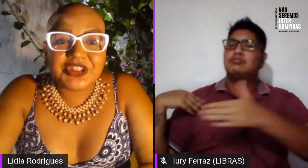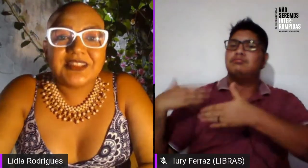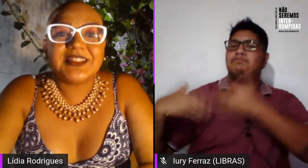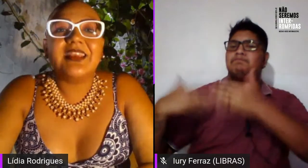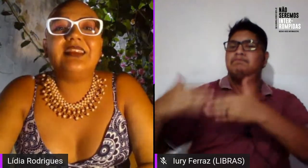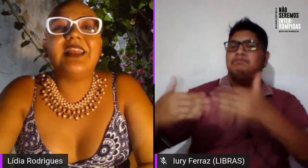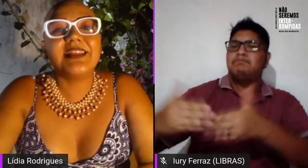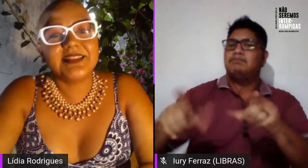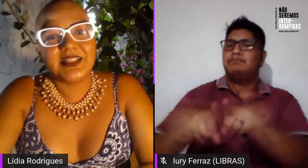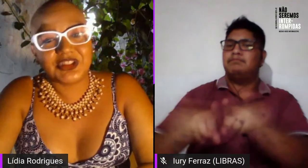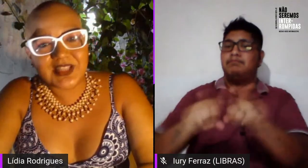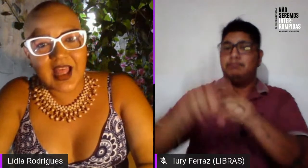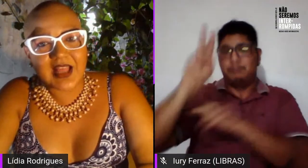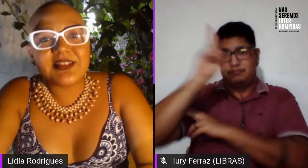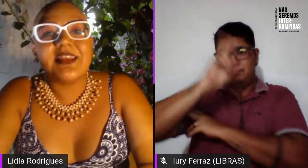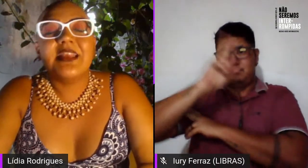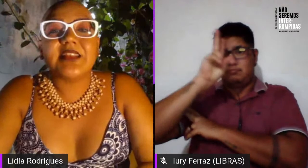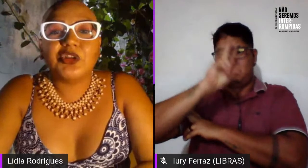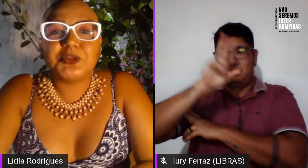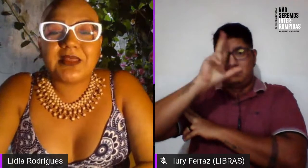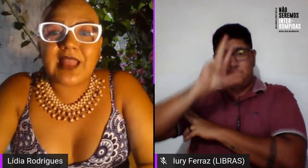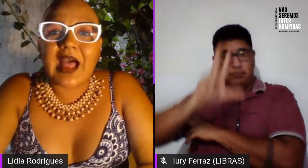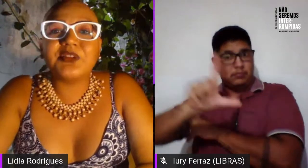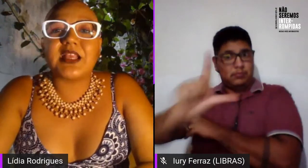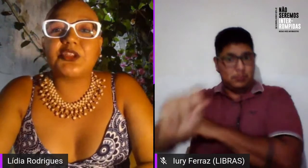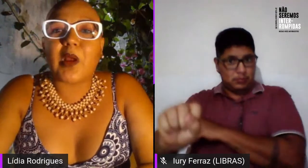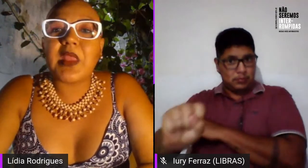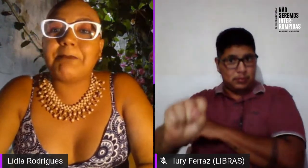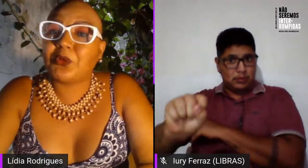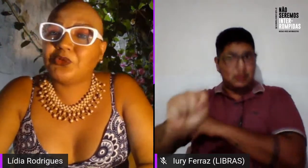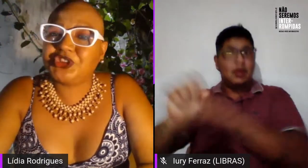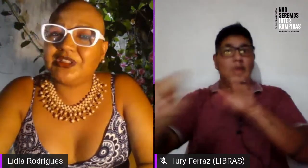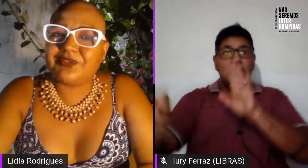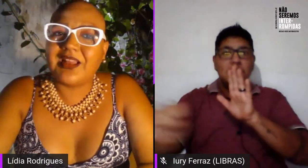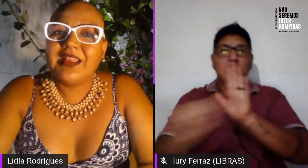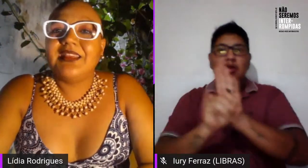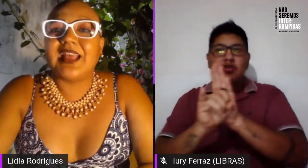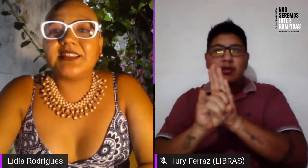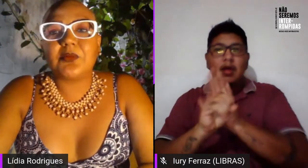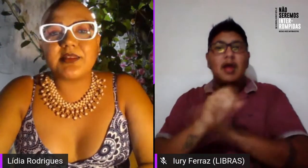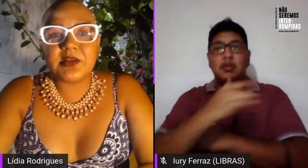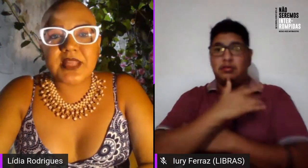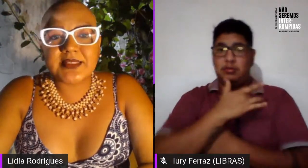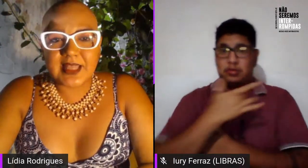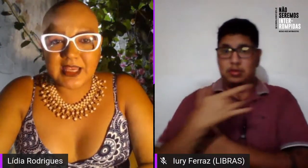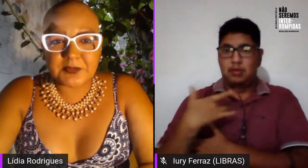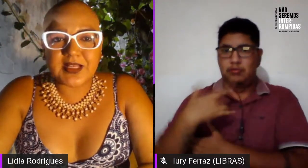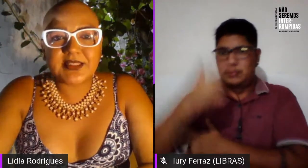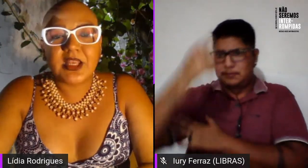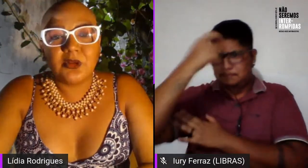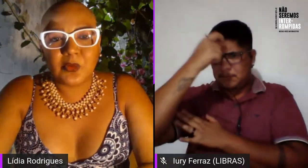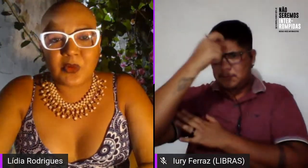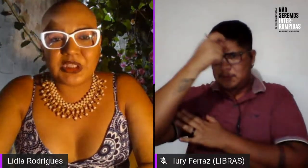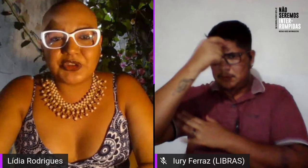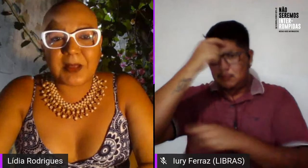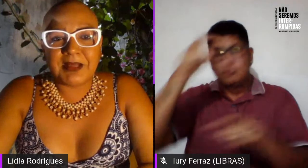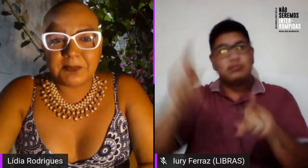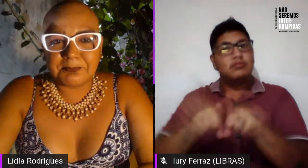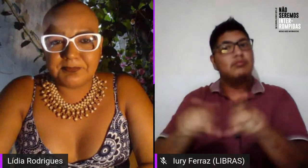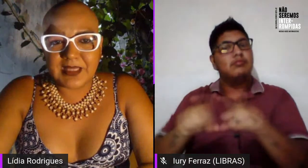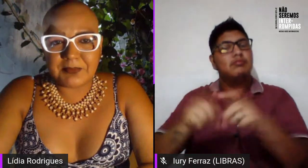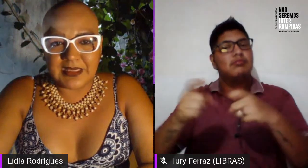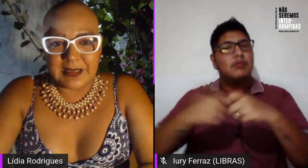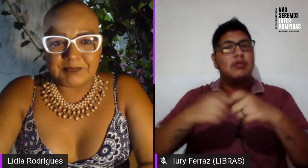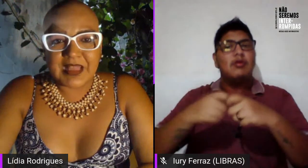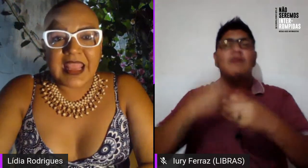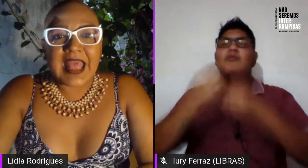identidade e desidentidades, saúde mental, sexual e reprodutiva, e a situação das lésbicas no contexto